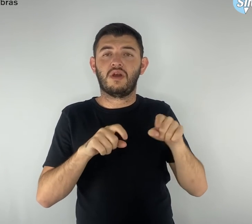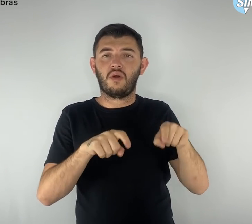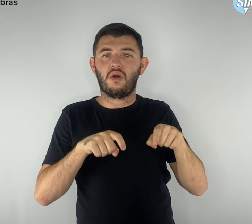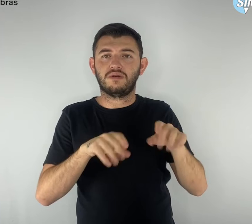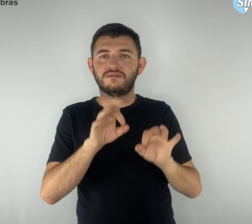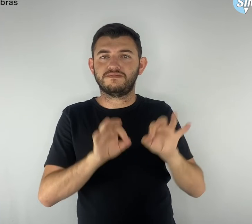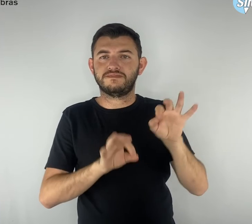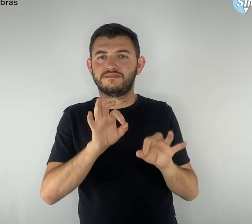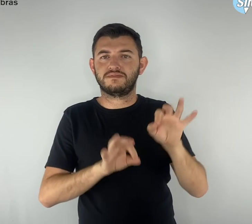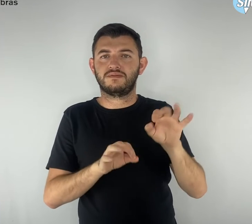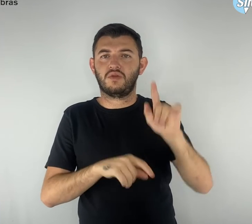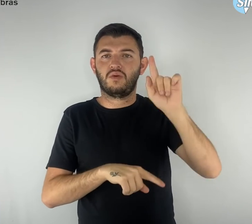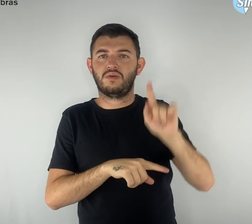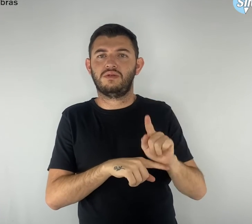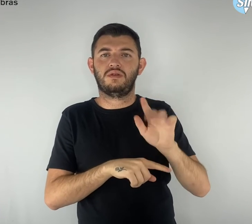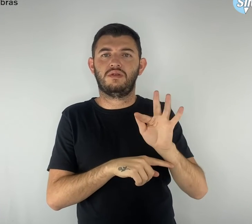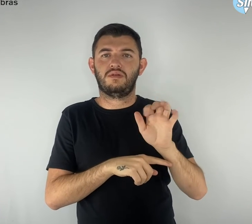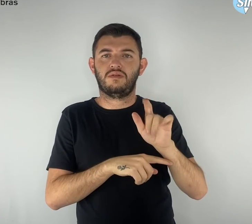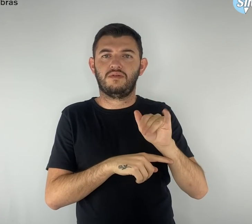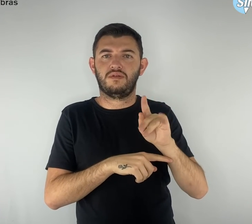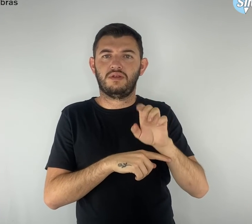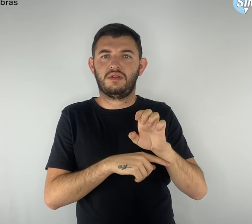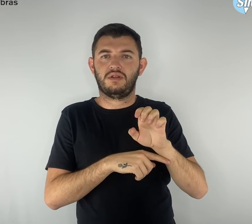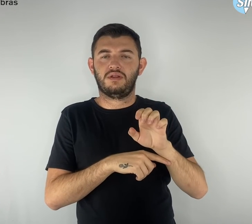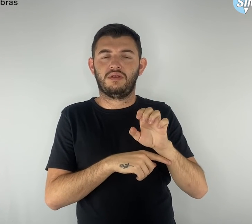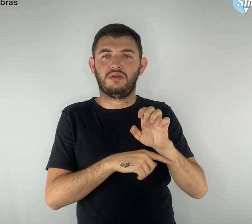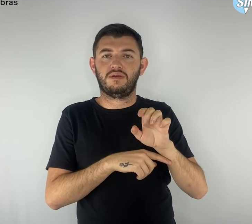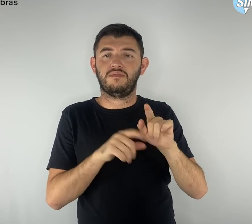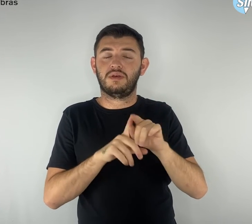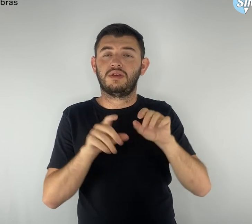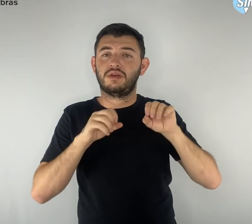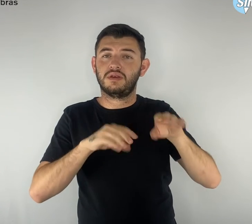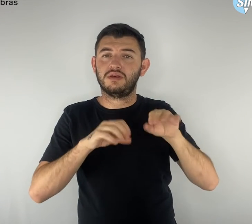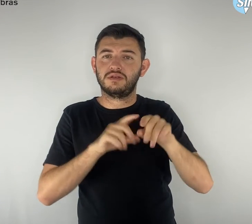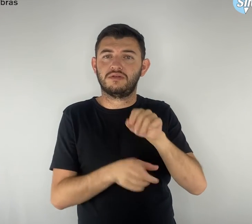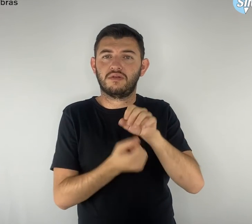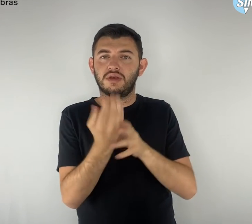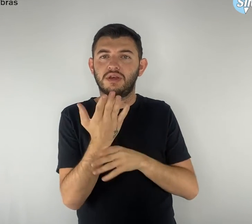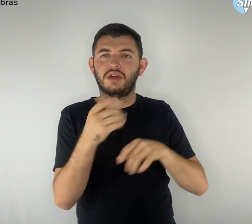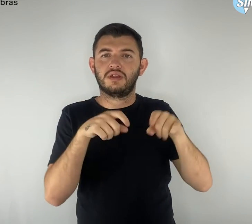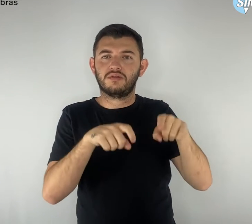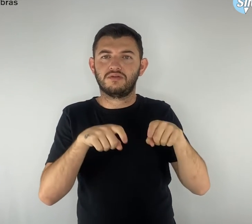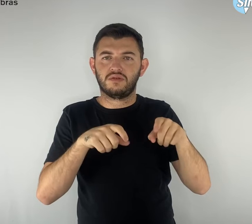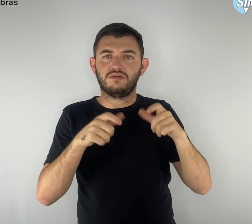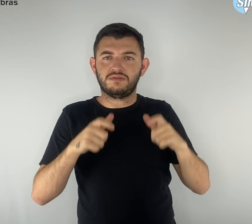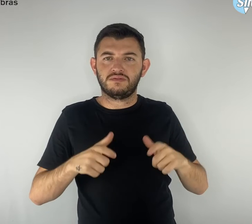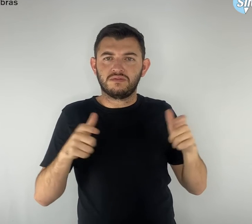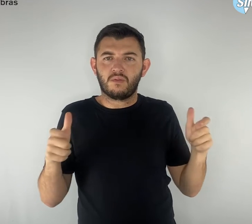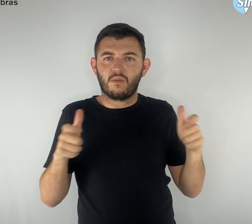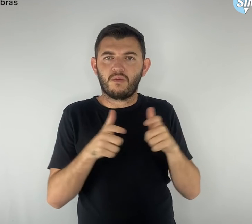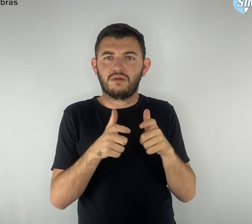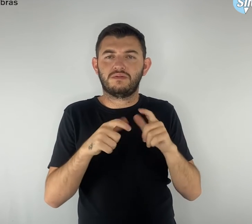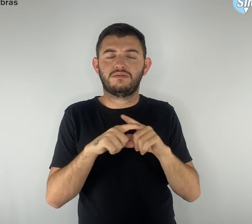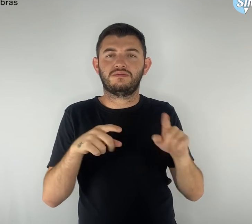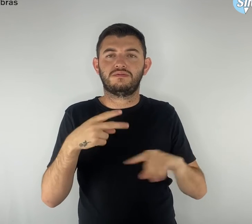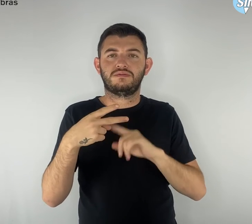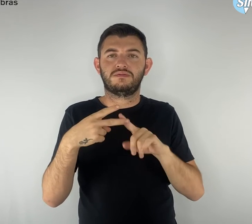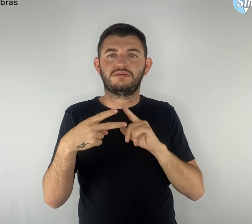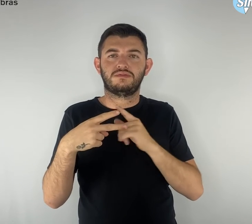Ele ensinou a produção de hortas em pequenos espaços. A outra parte da turma